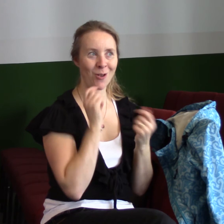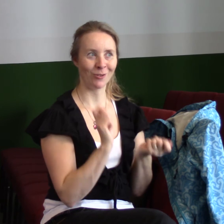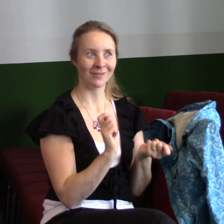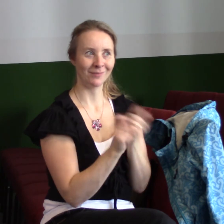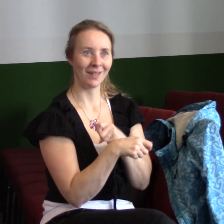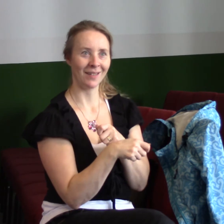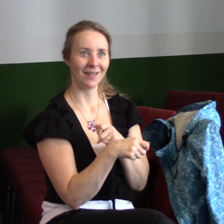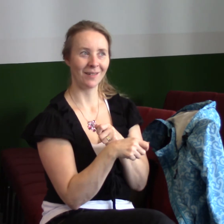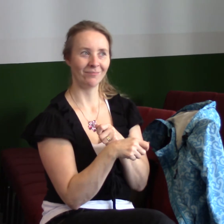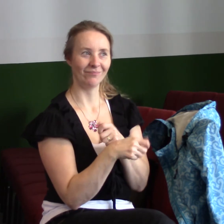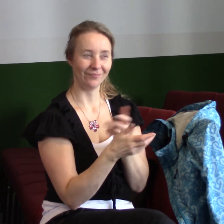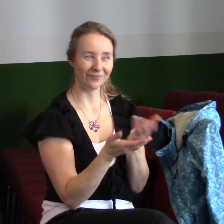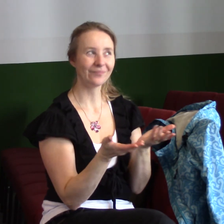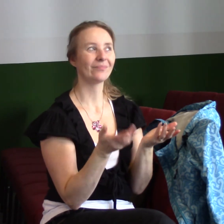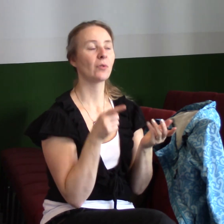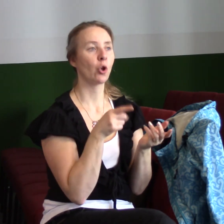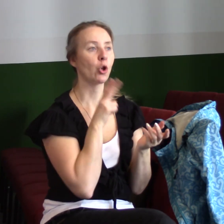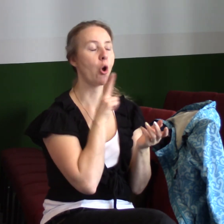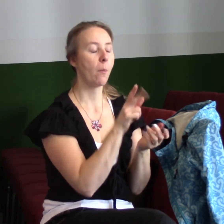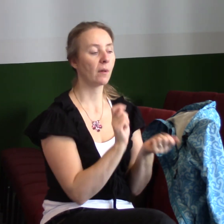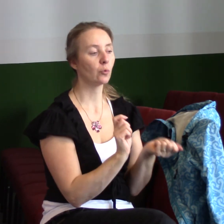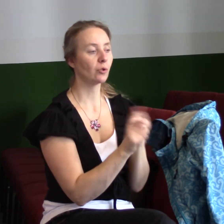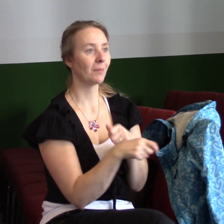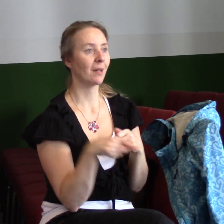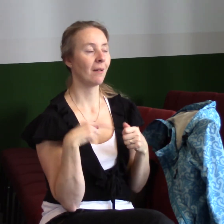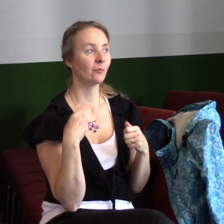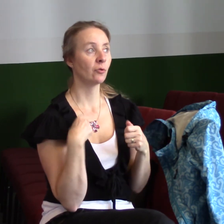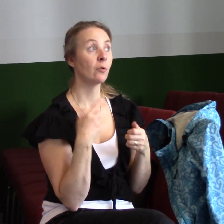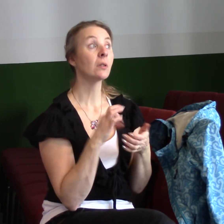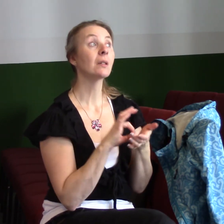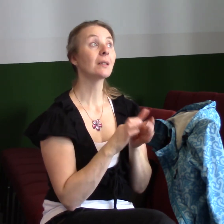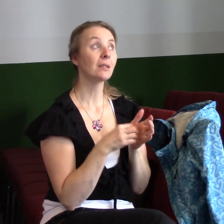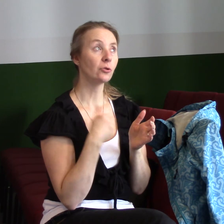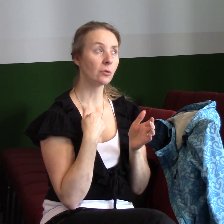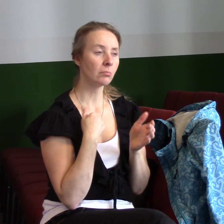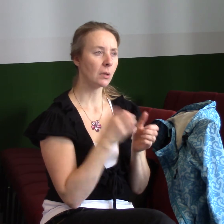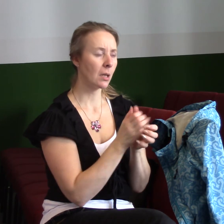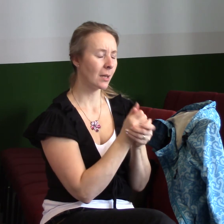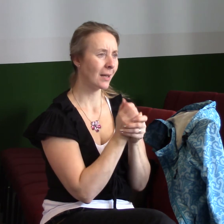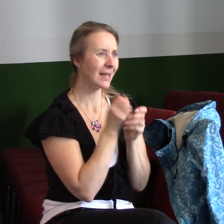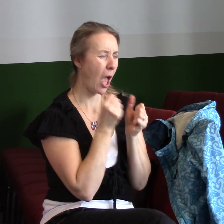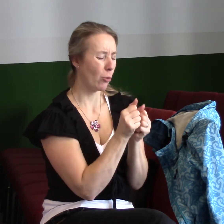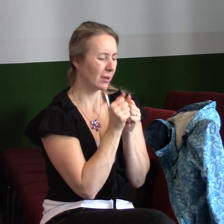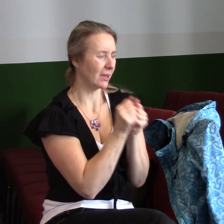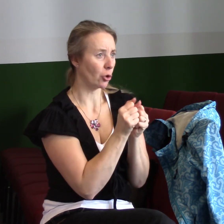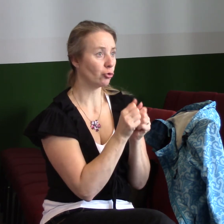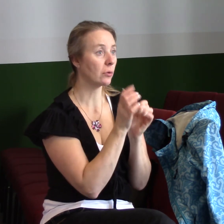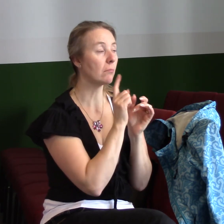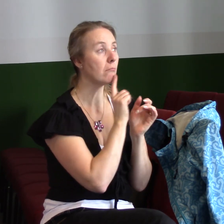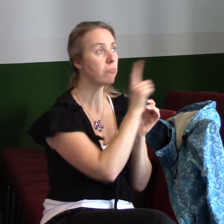že opravdové změny v mém životě byly tehdy, když jsem se držel Krista a bojoval jsem a nevzdával jsem věci. A